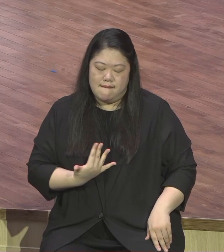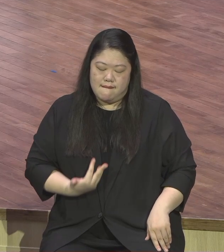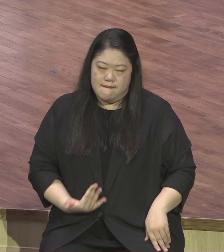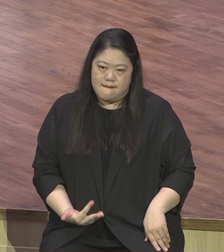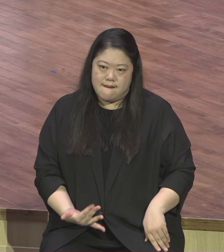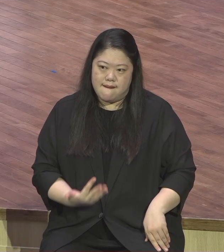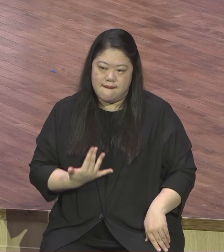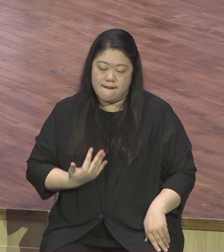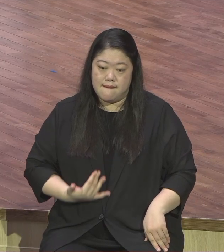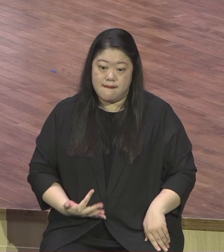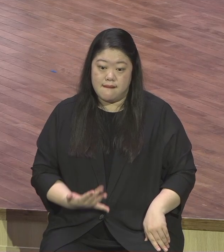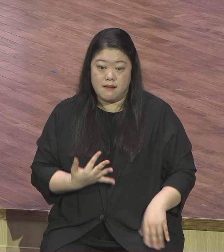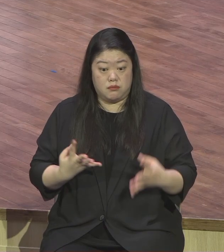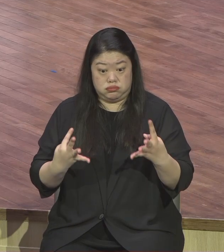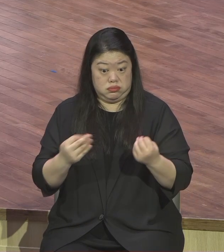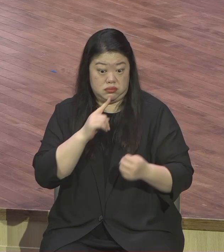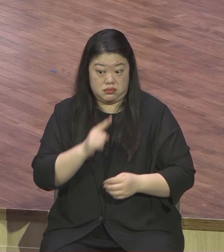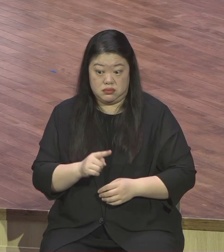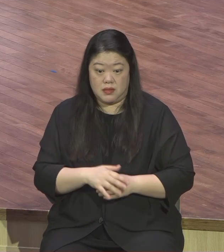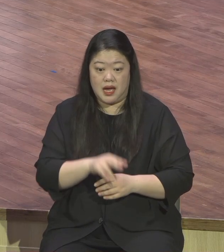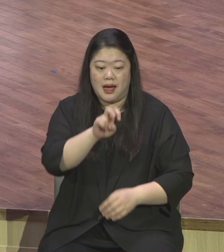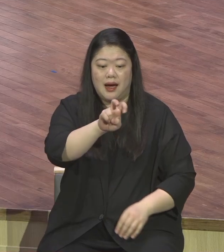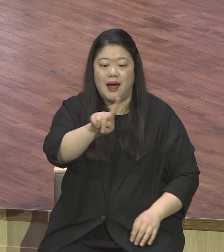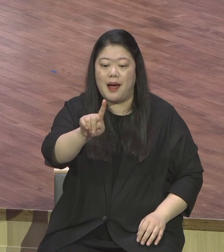그야말로 만성 울분 상태